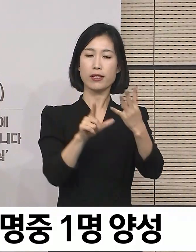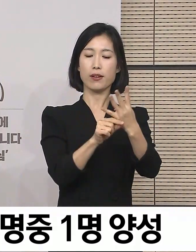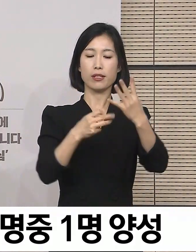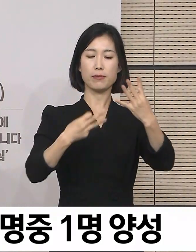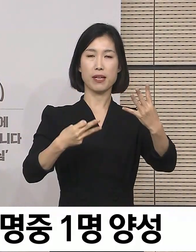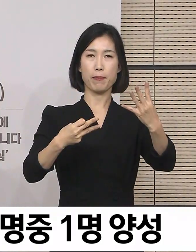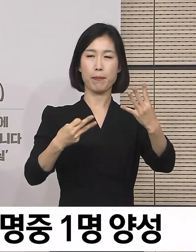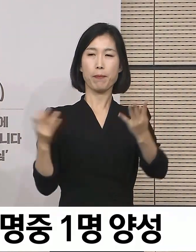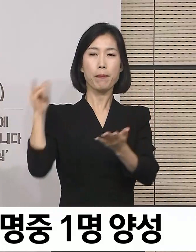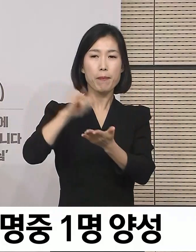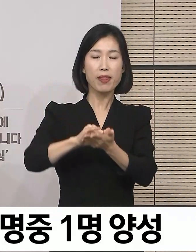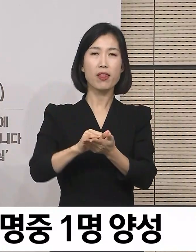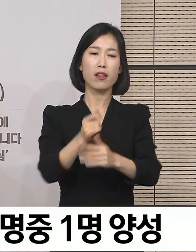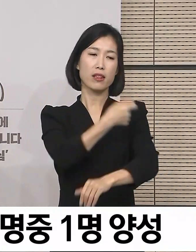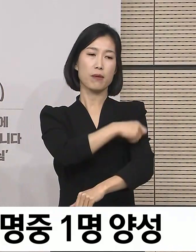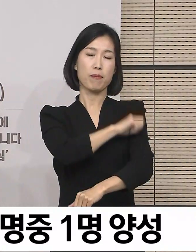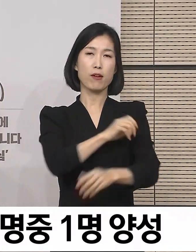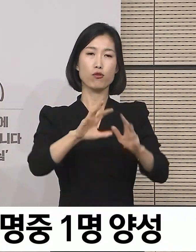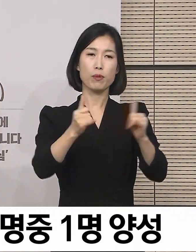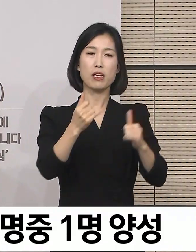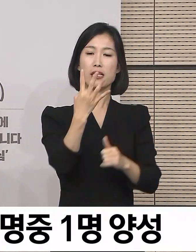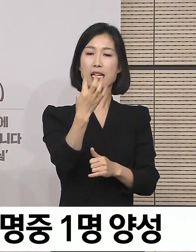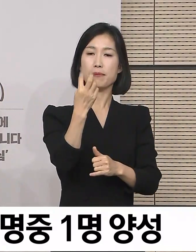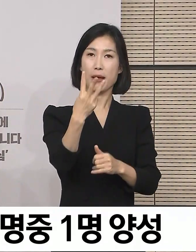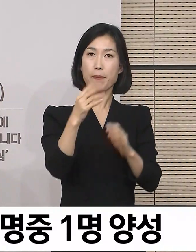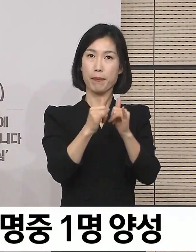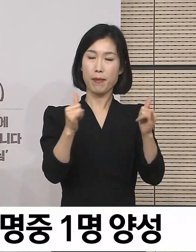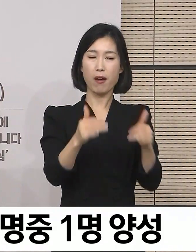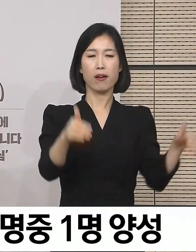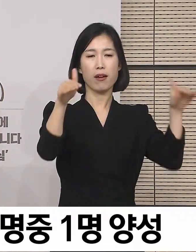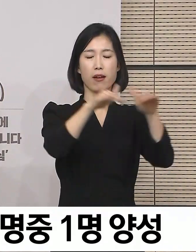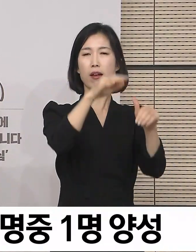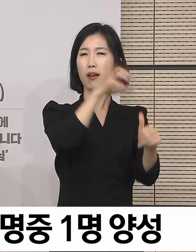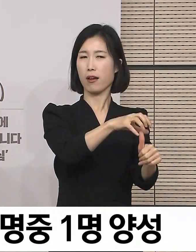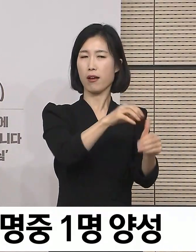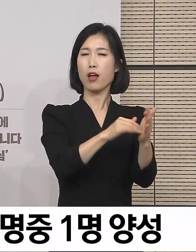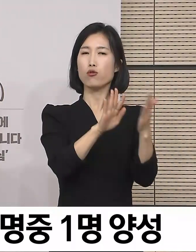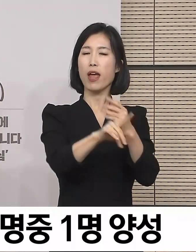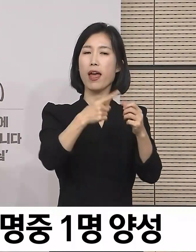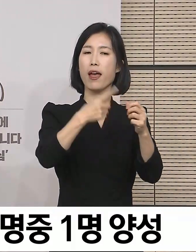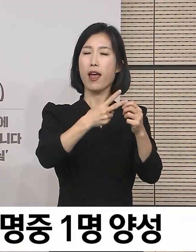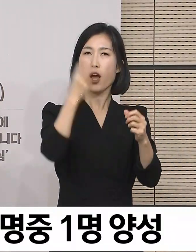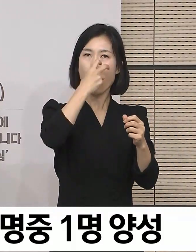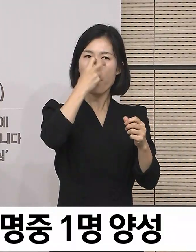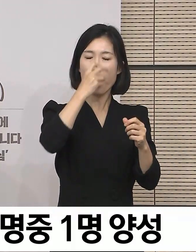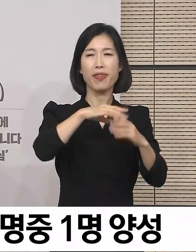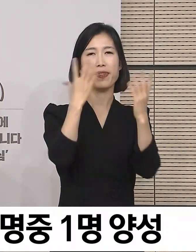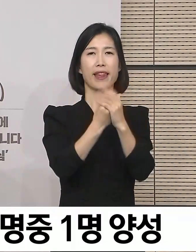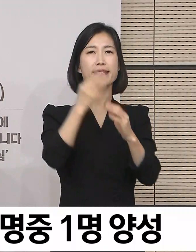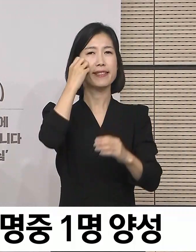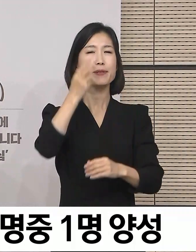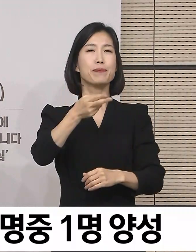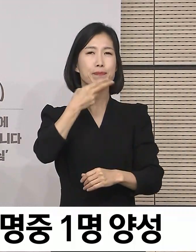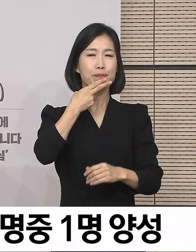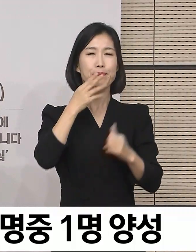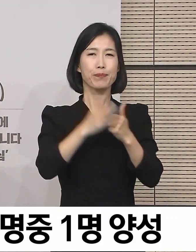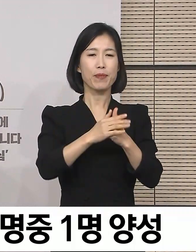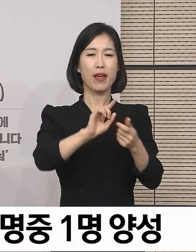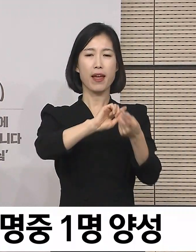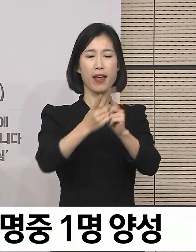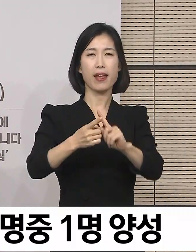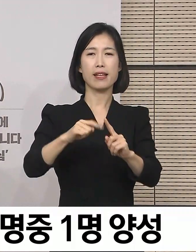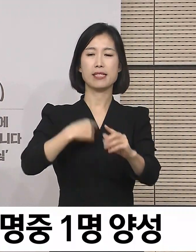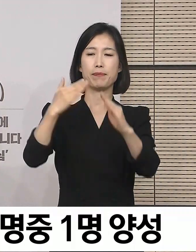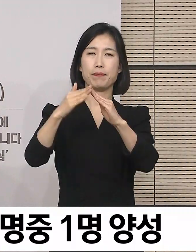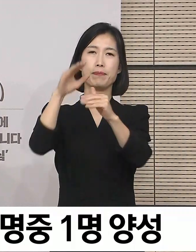13일에 입국한 스페인 귀국 국민 43명은 시설 격리 후 재진단검사 결과 전원 음성으로 판정되어 자가 격리로